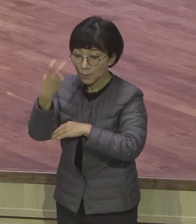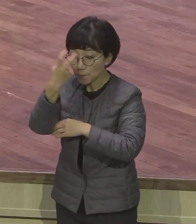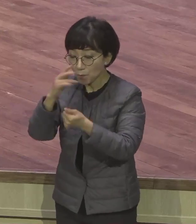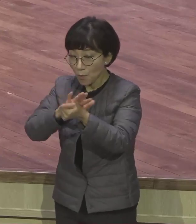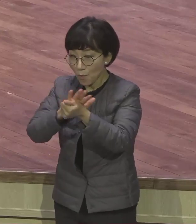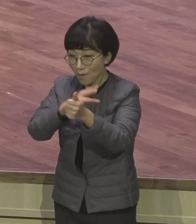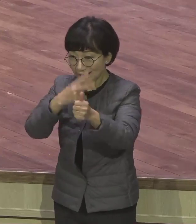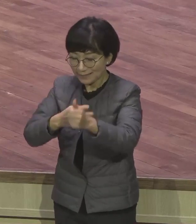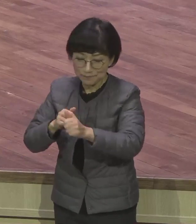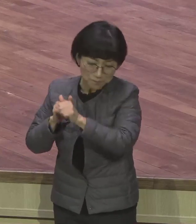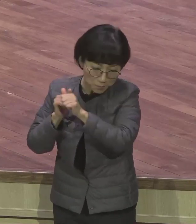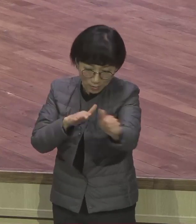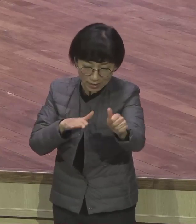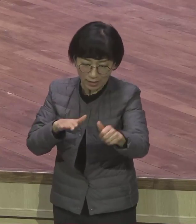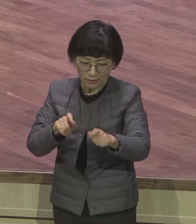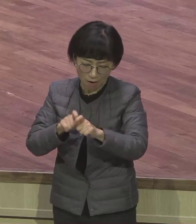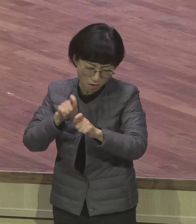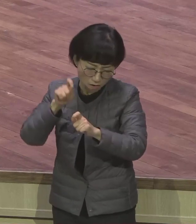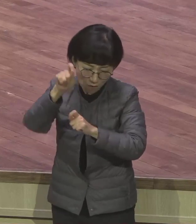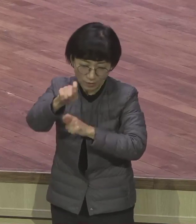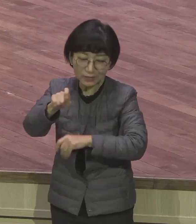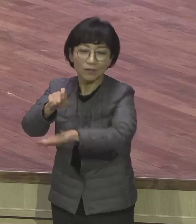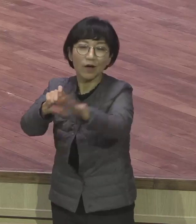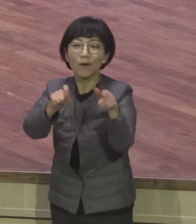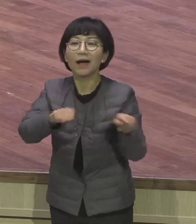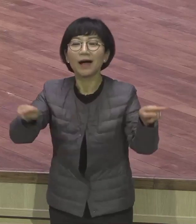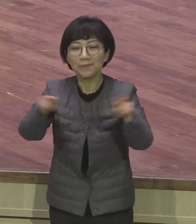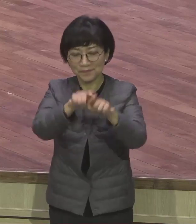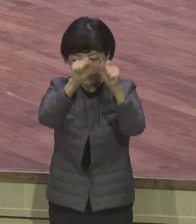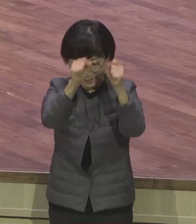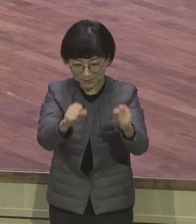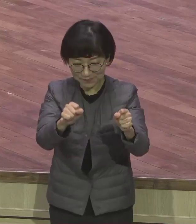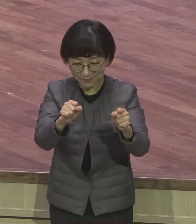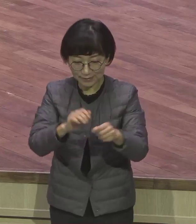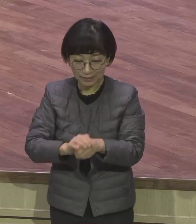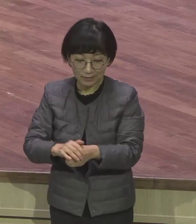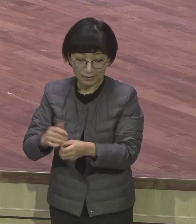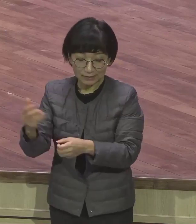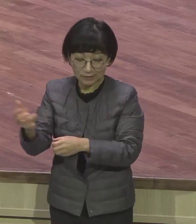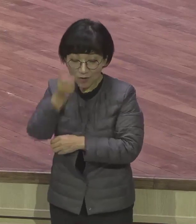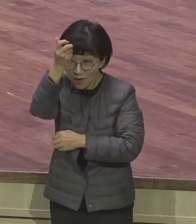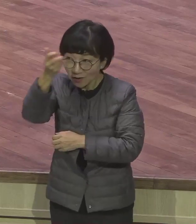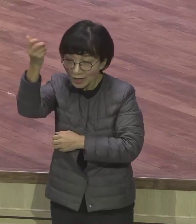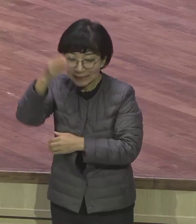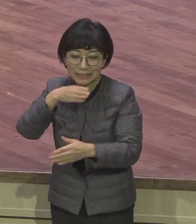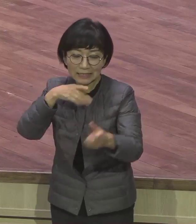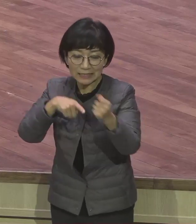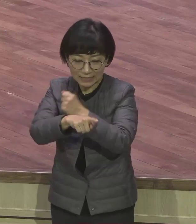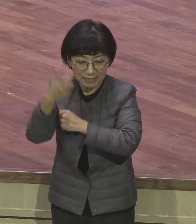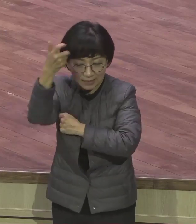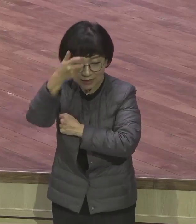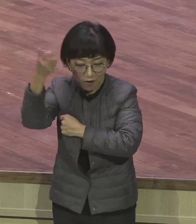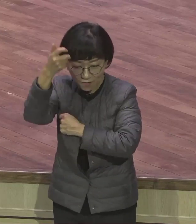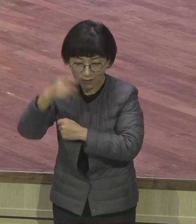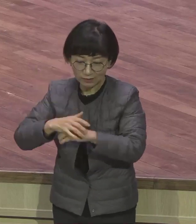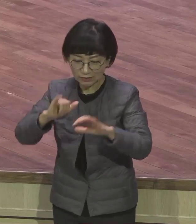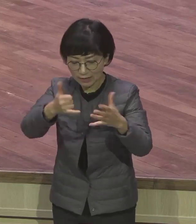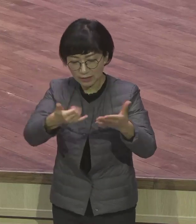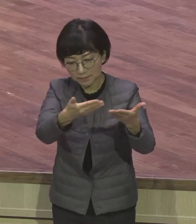영원토록 너희와 함께 있게 하시리니 그는 진리의 영이라 세상은 능히 그를 받지 못하나 이는 그를 보지도